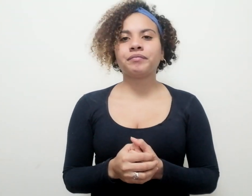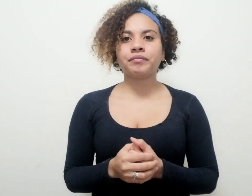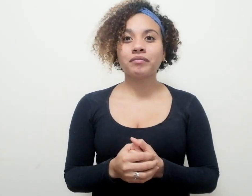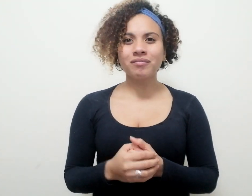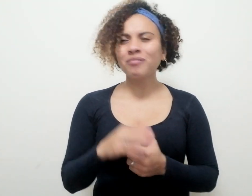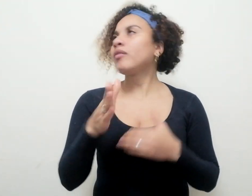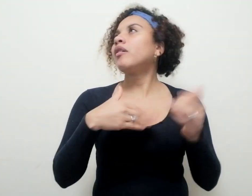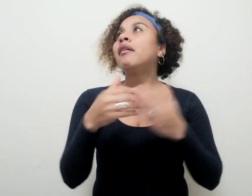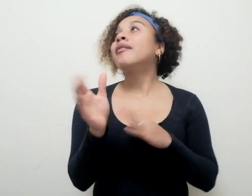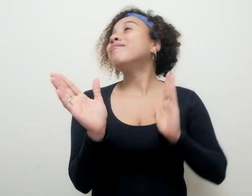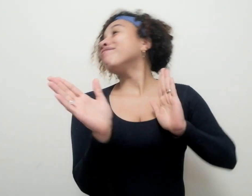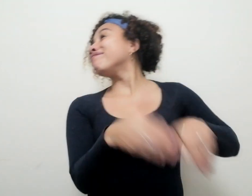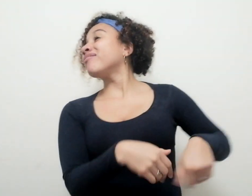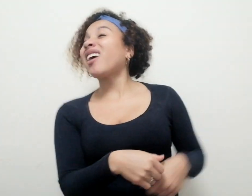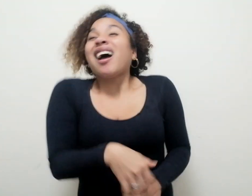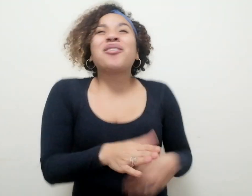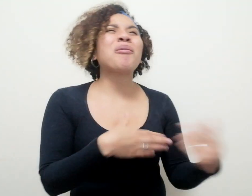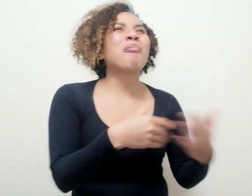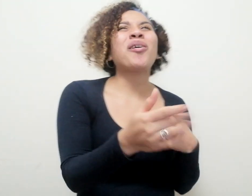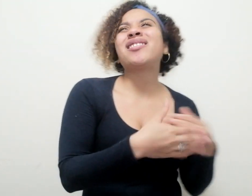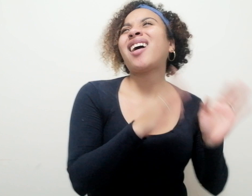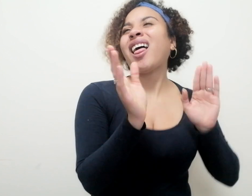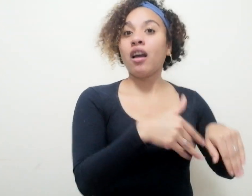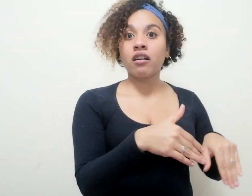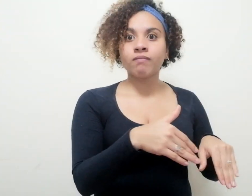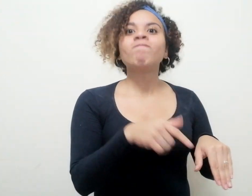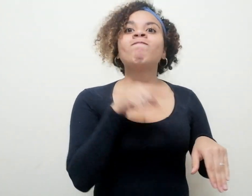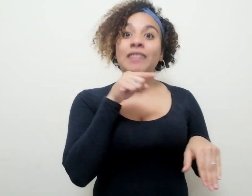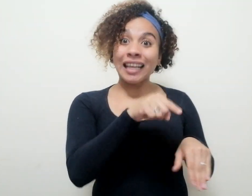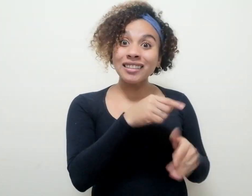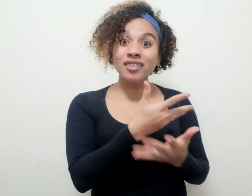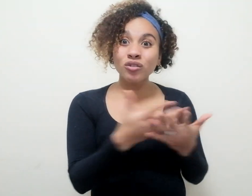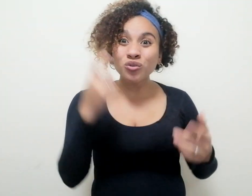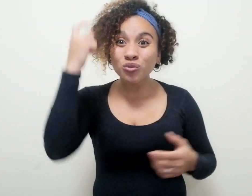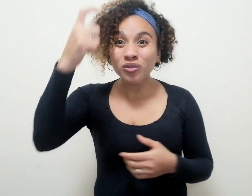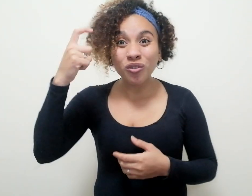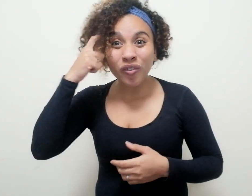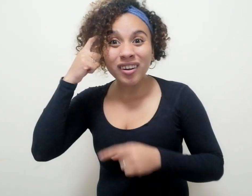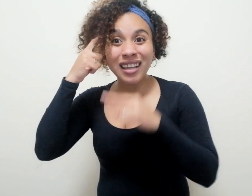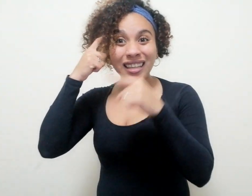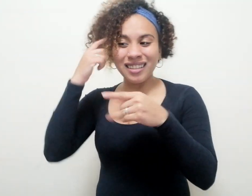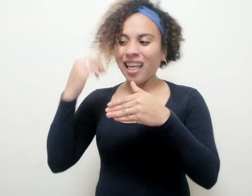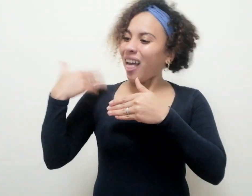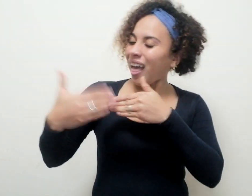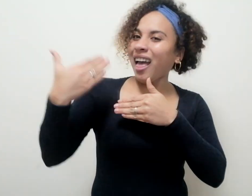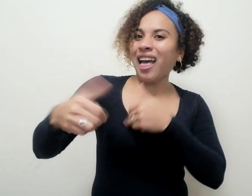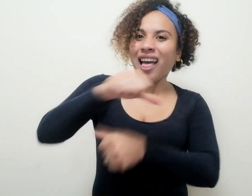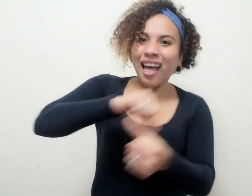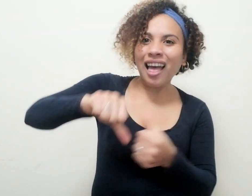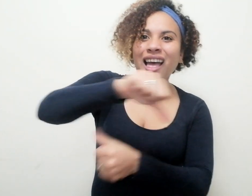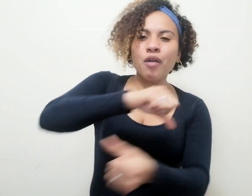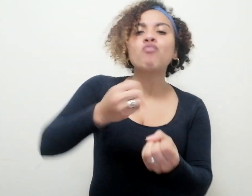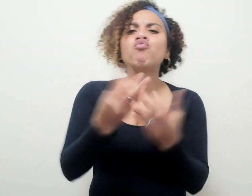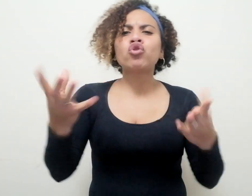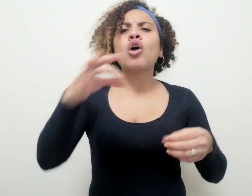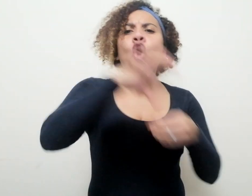Indiferentes o cínicos los sucesivos gobiernos, muchos reelectos o ahora en la